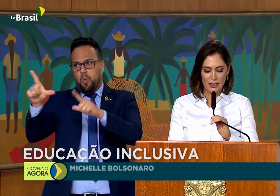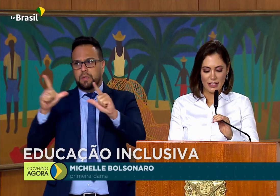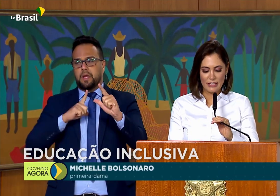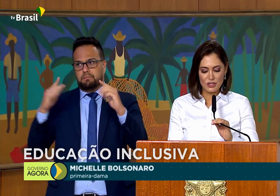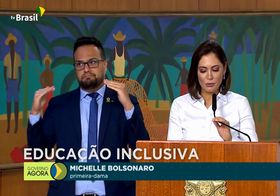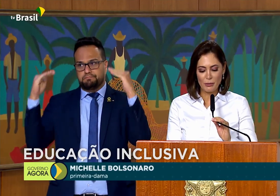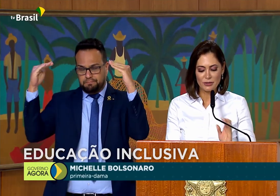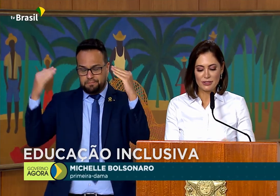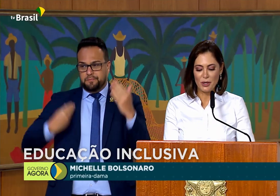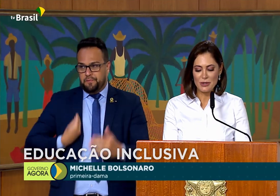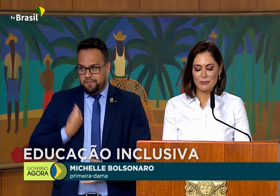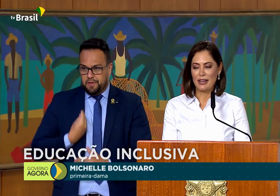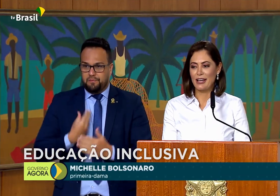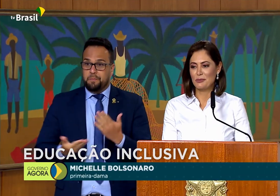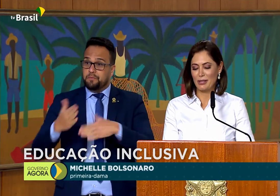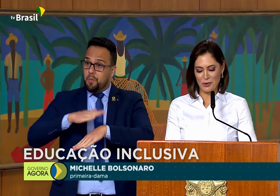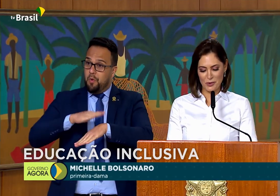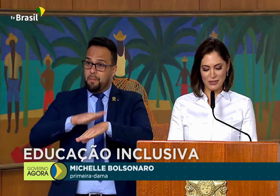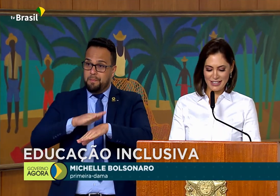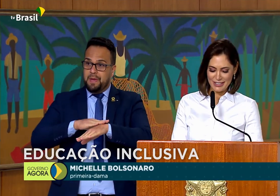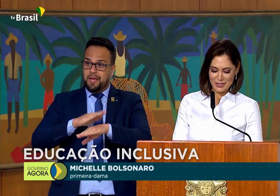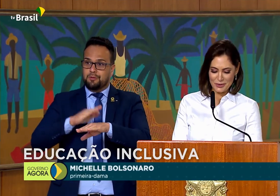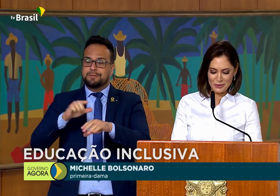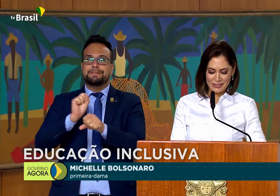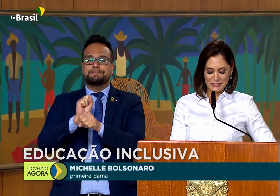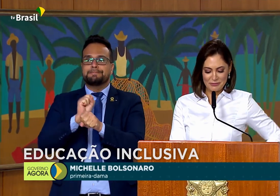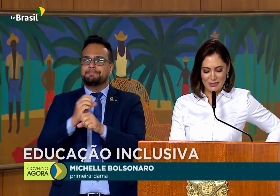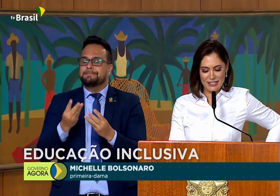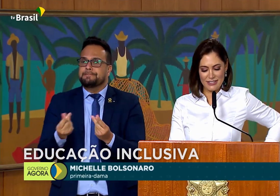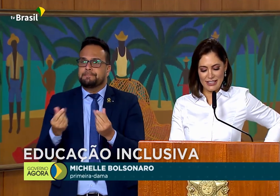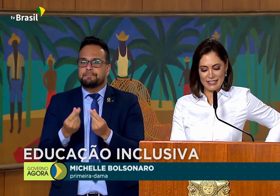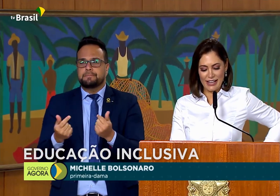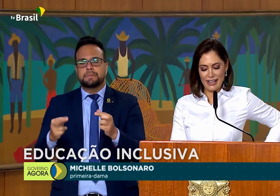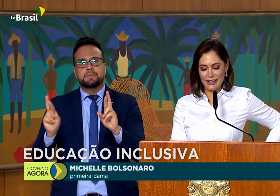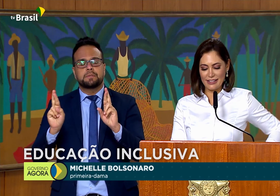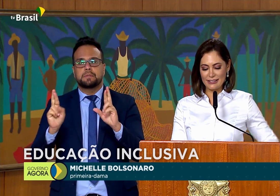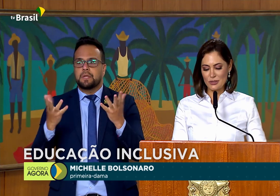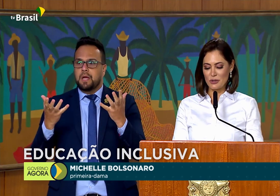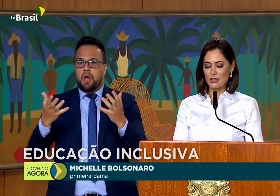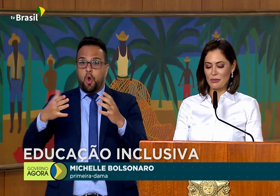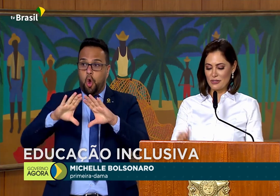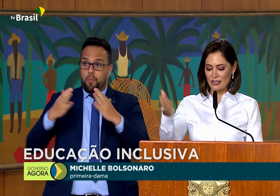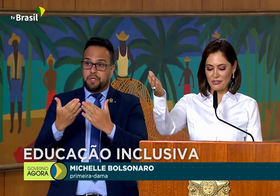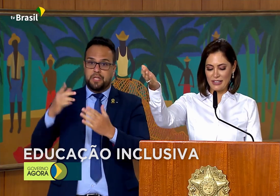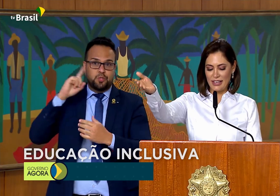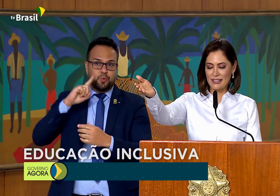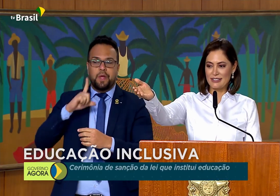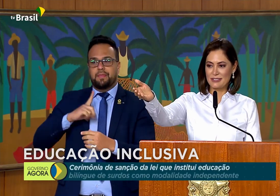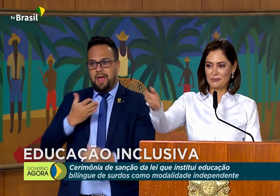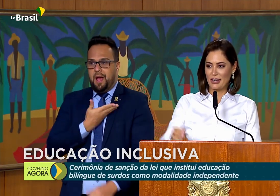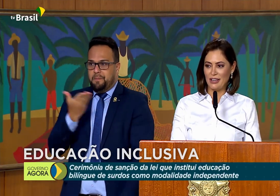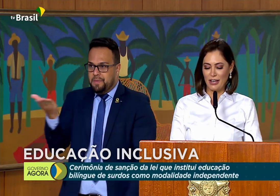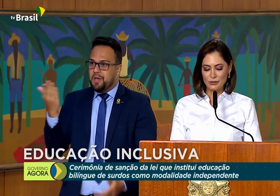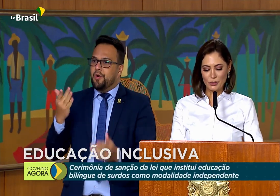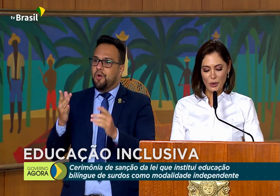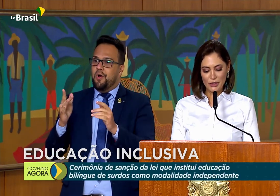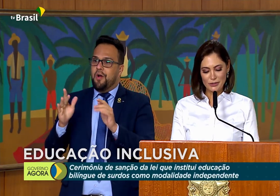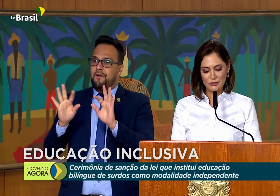Neste momento tão esperado pela comunidade surda, preciso destacar ainda os meus amigos da Feneis, Antônio,